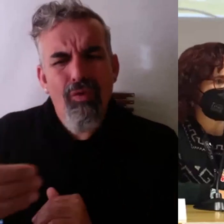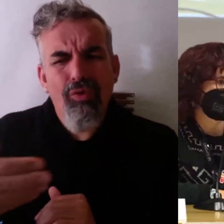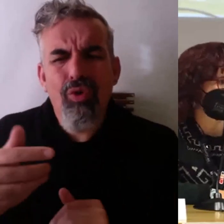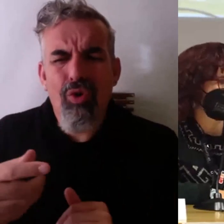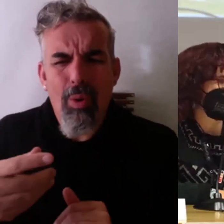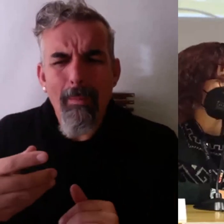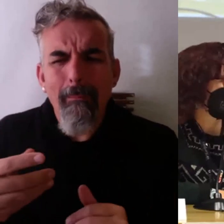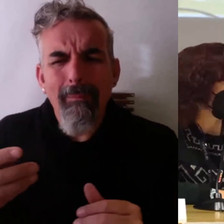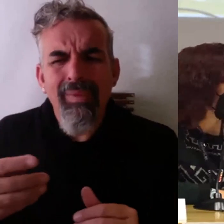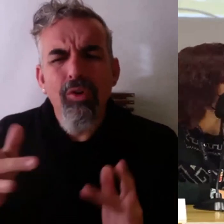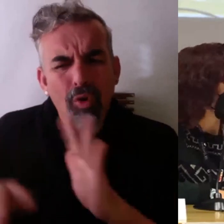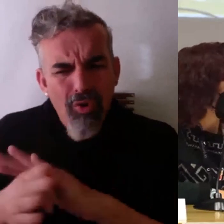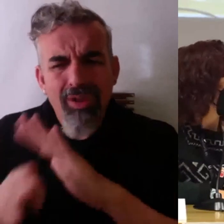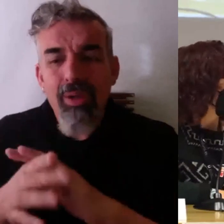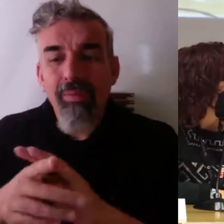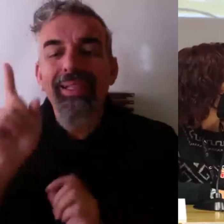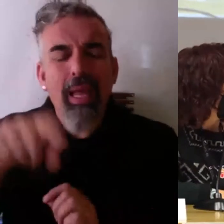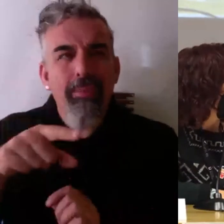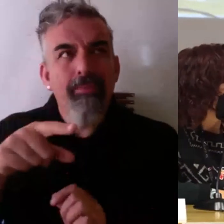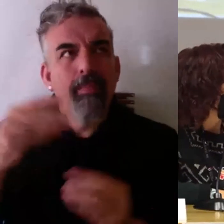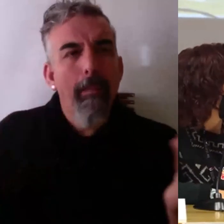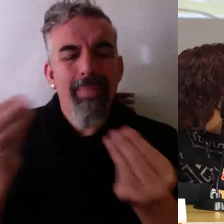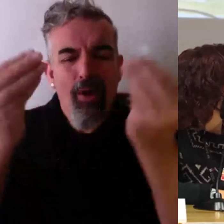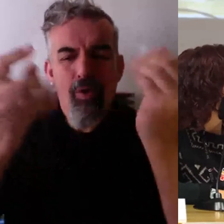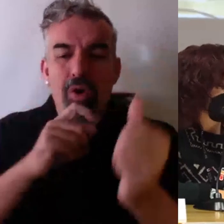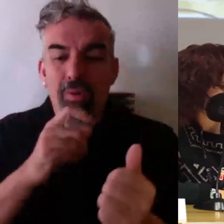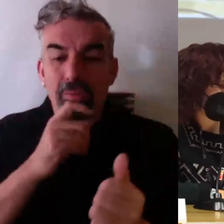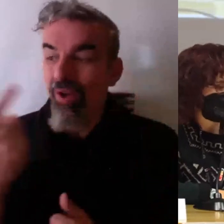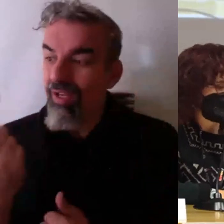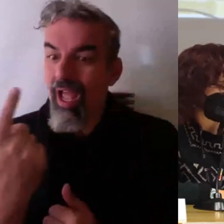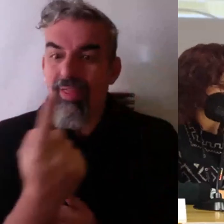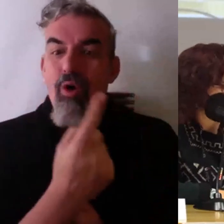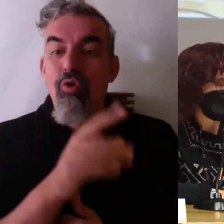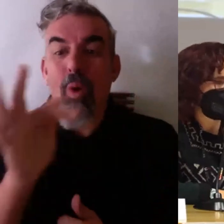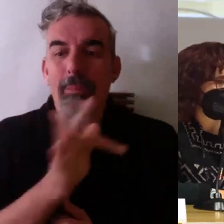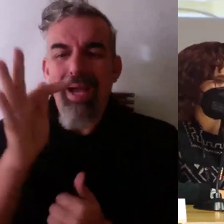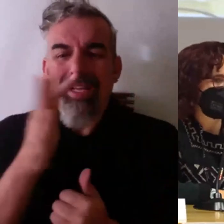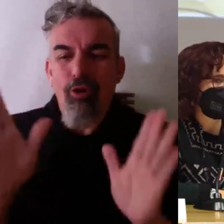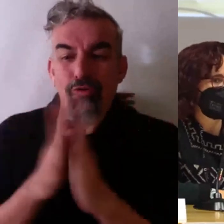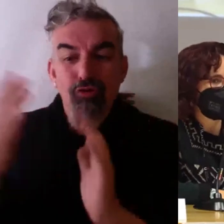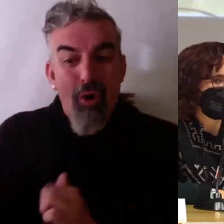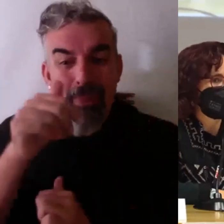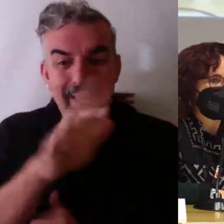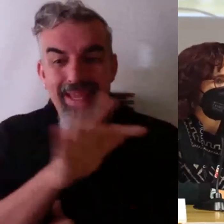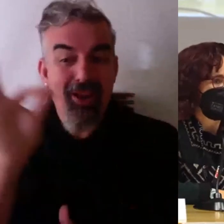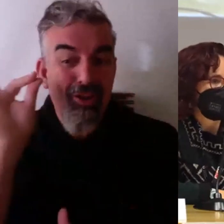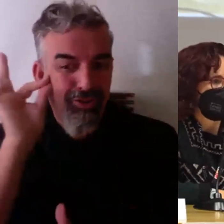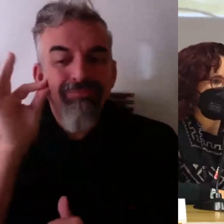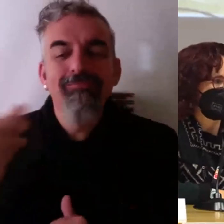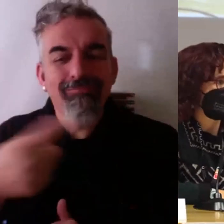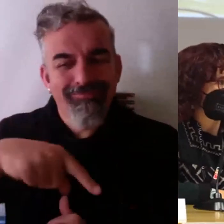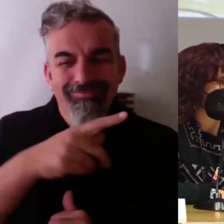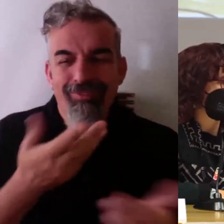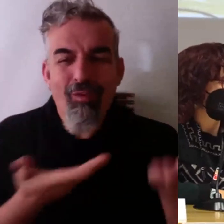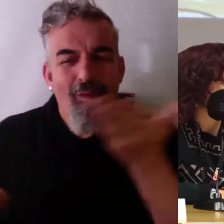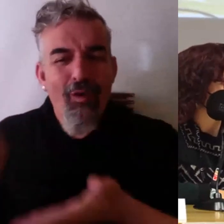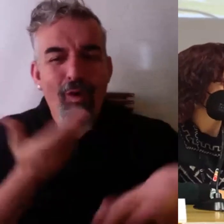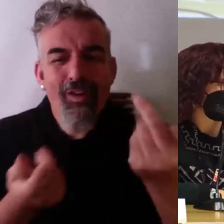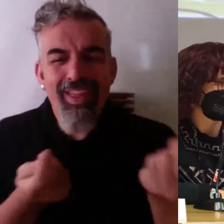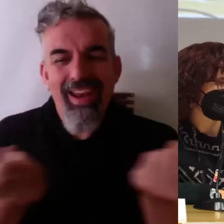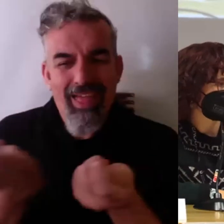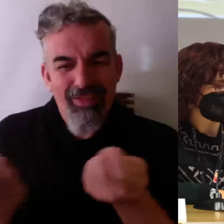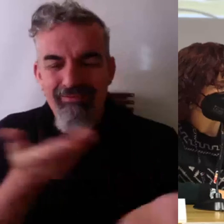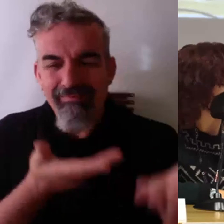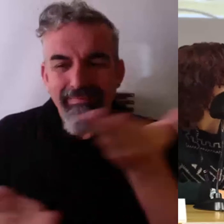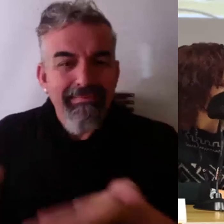pero cada uno de nosotras y en coordinación con nuestros compañeros eso es lo que tenemos que hacer es que nos tocan todo y ahora